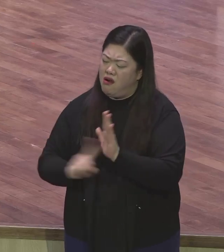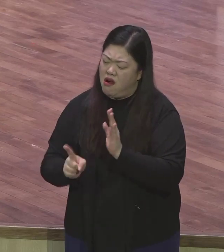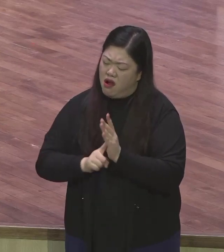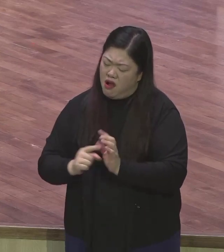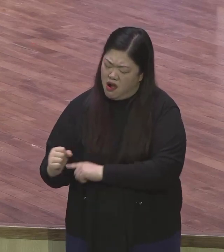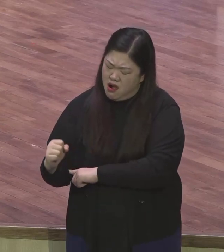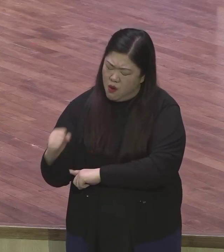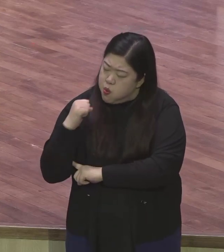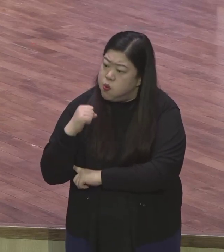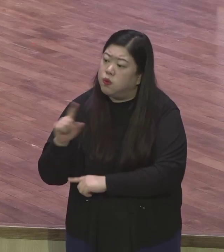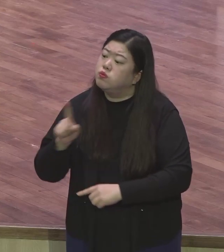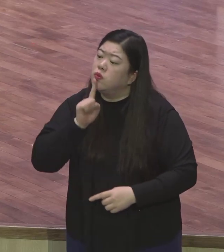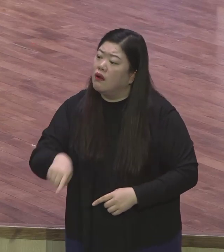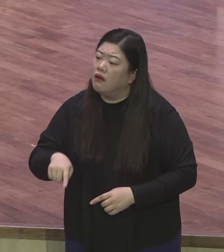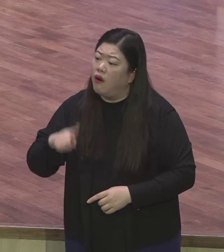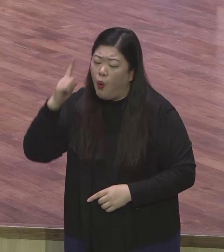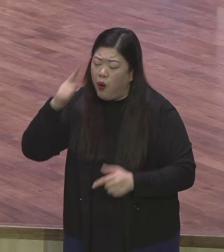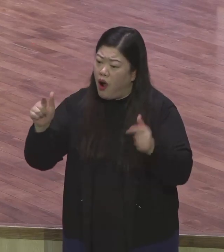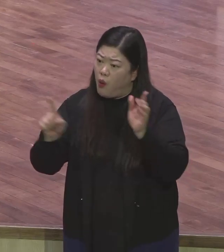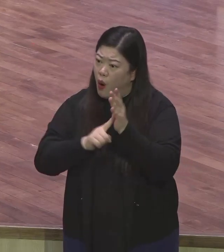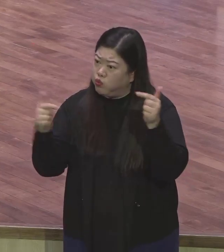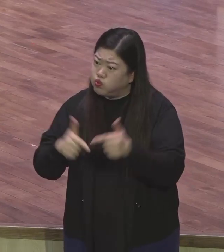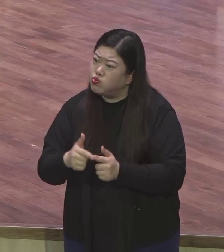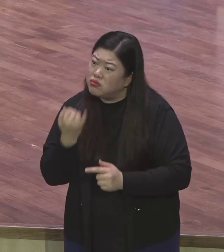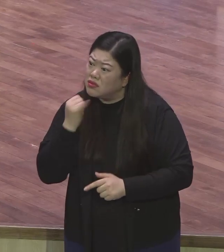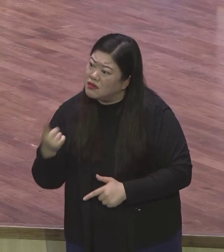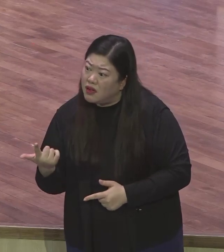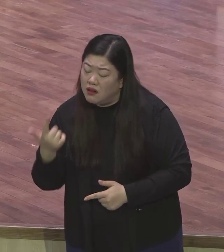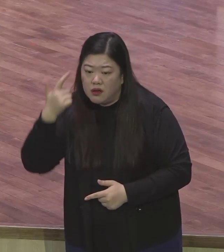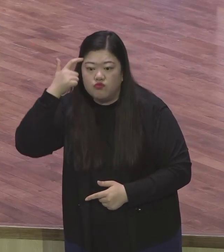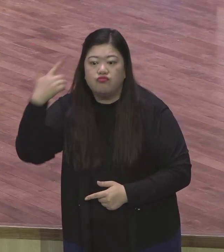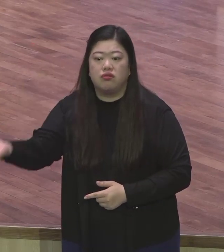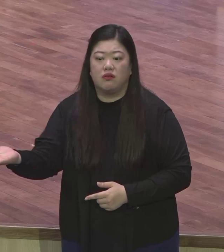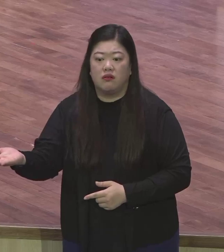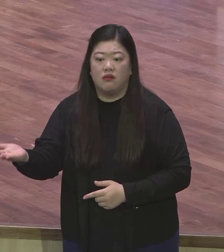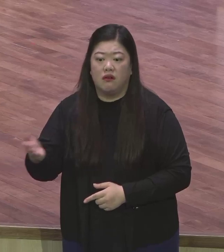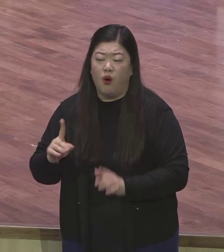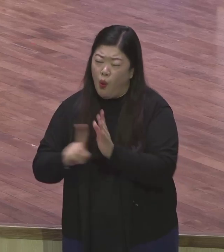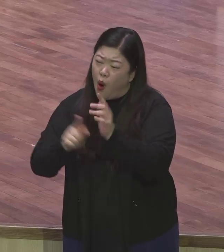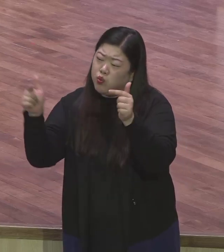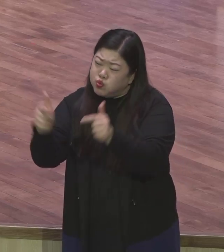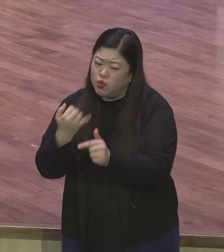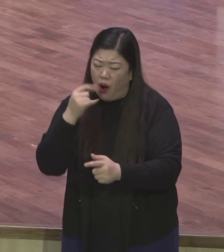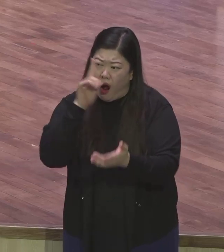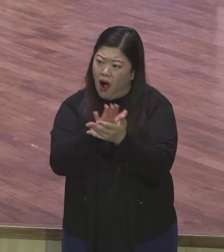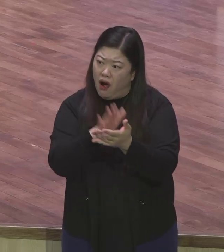상표가 최고 세계 1위인데 어떻게 계속 강구를 합니까 비싼 돈 주고